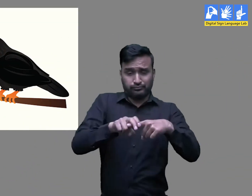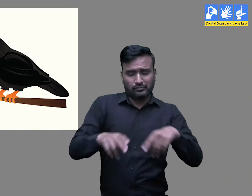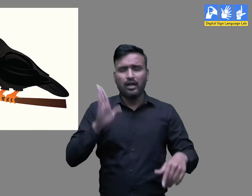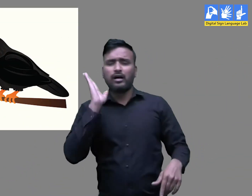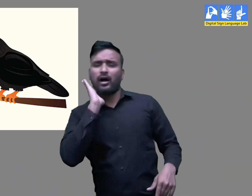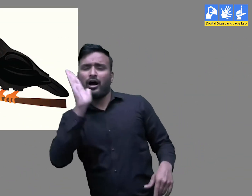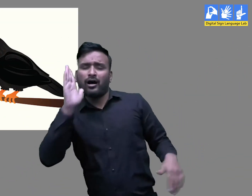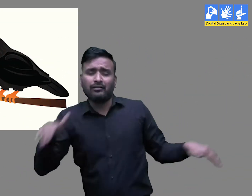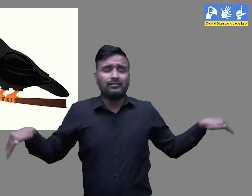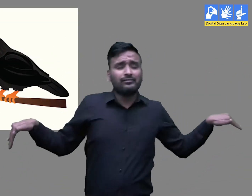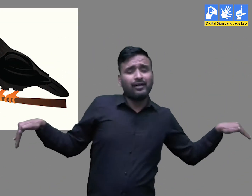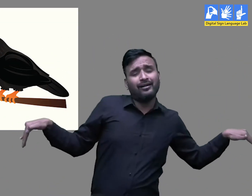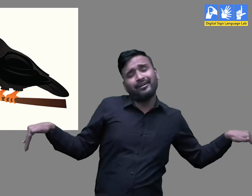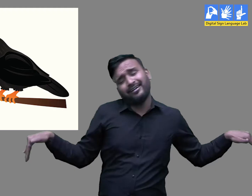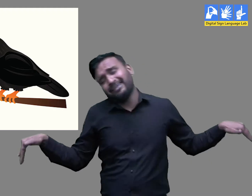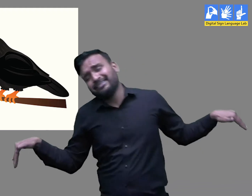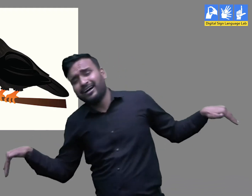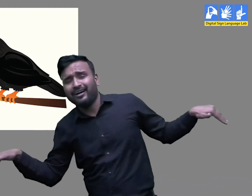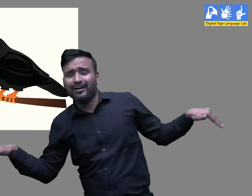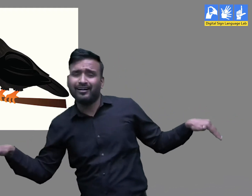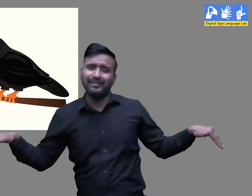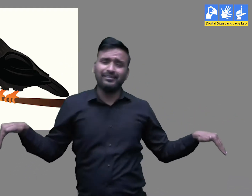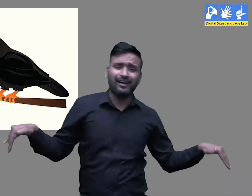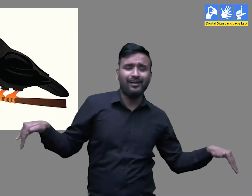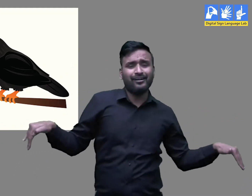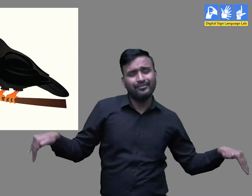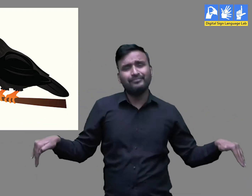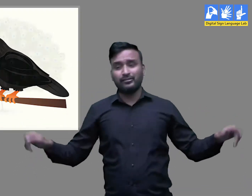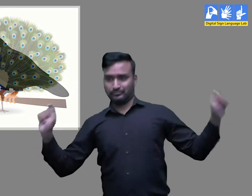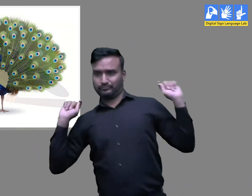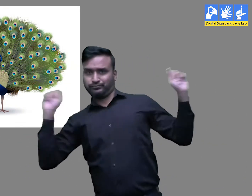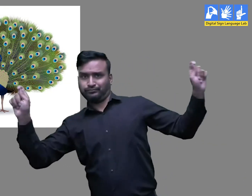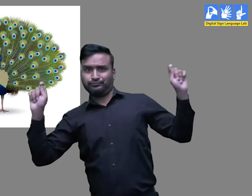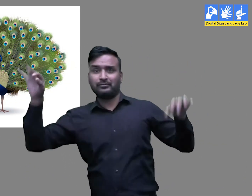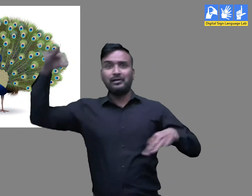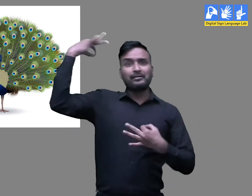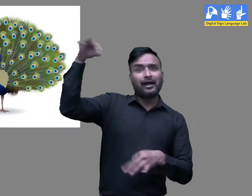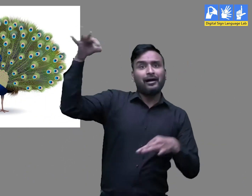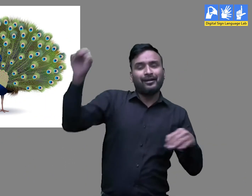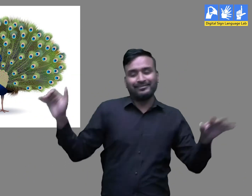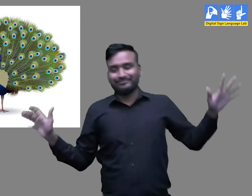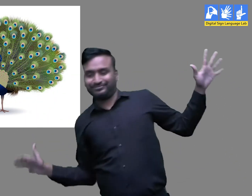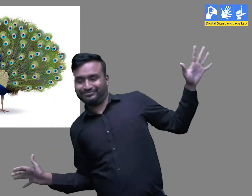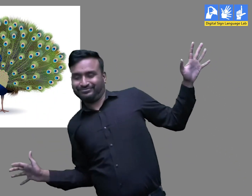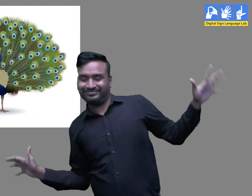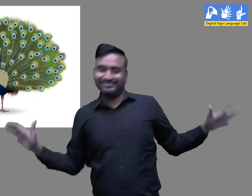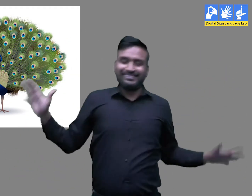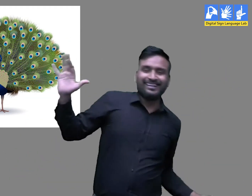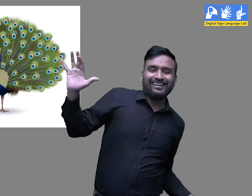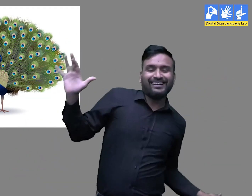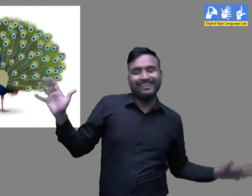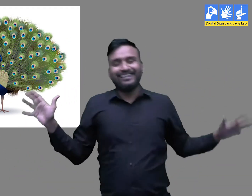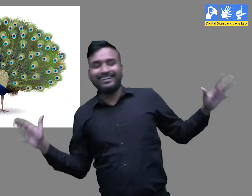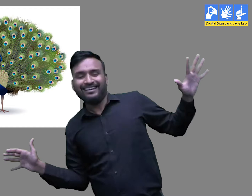नाचे मोर पंक जब खोले